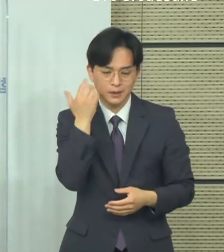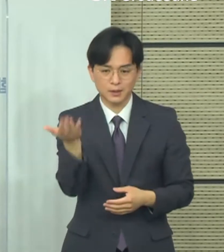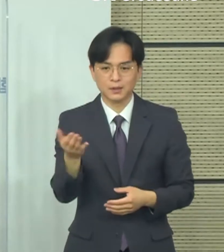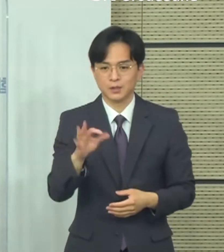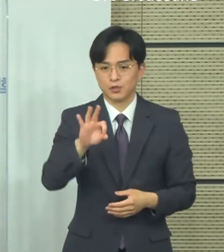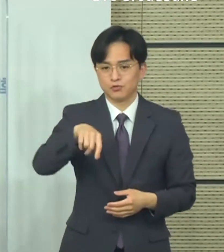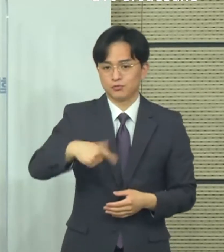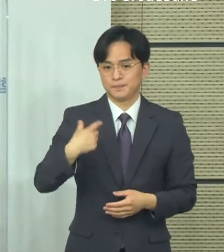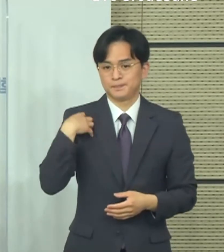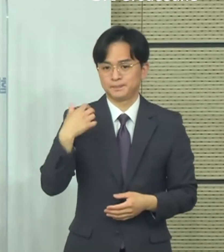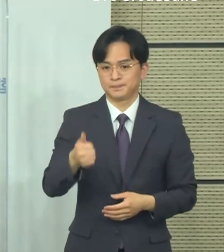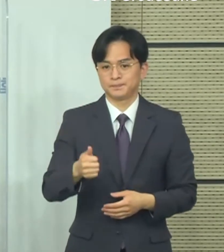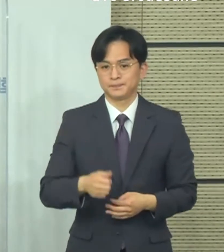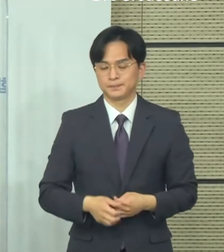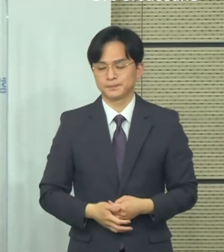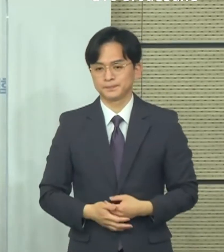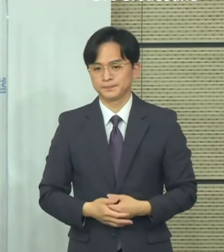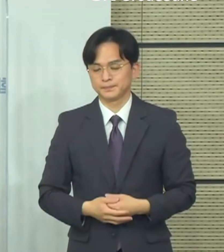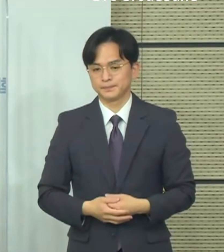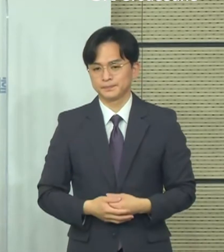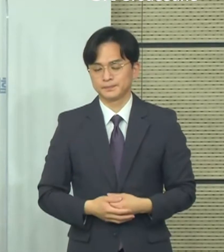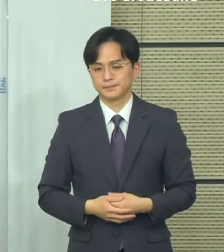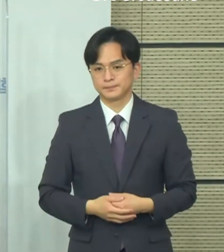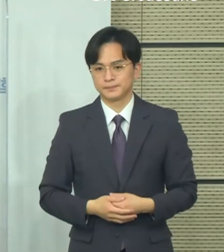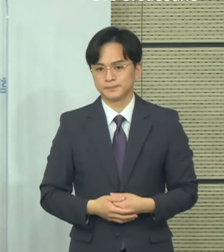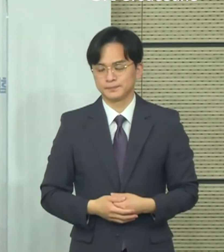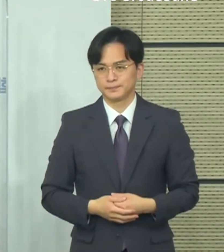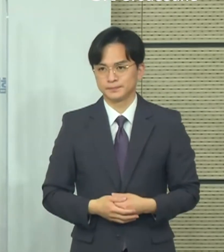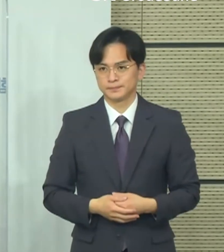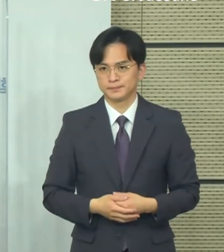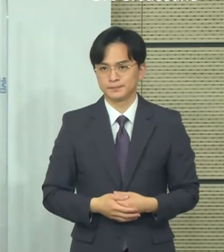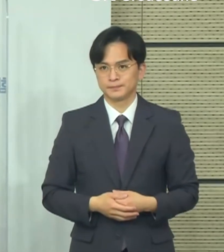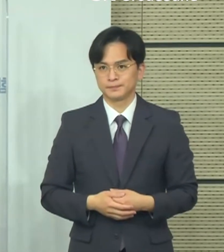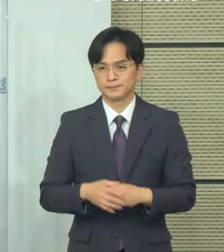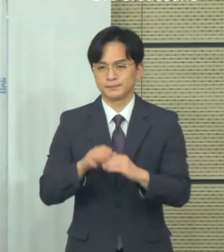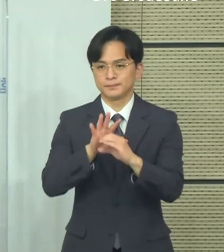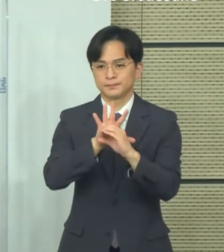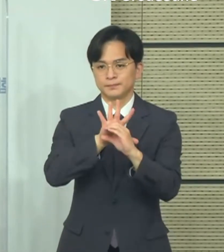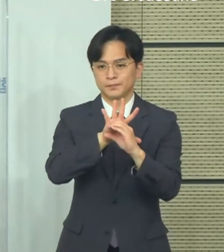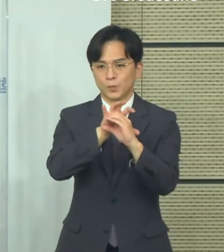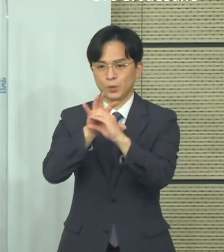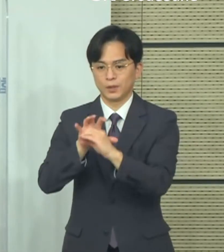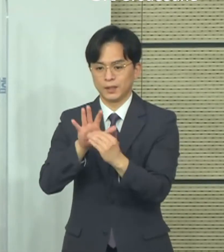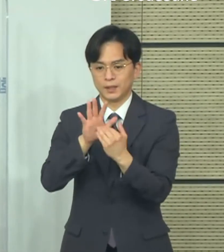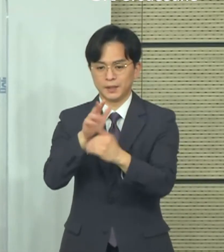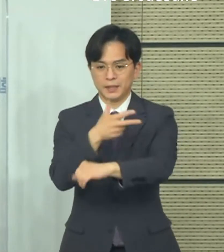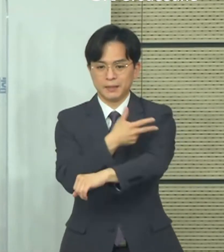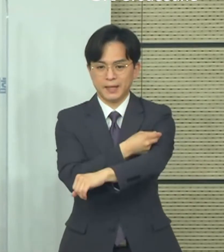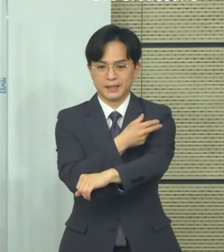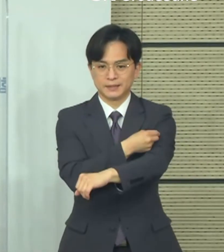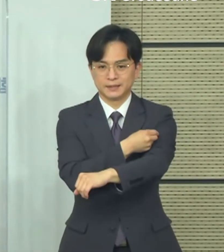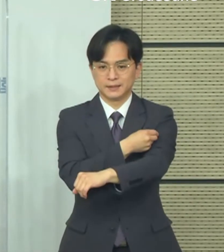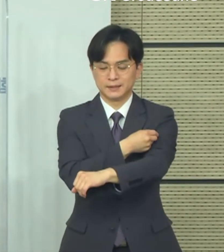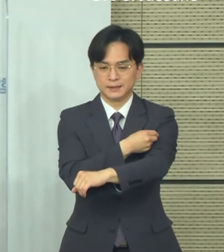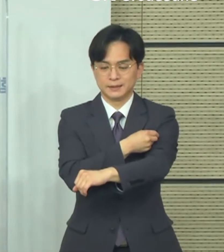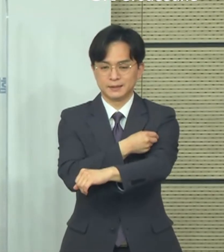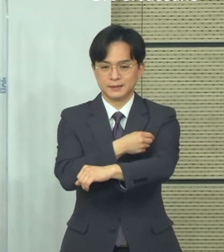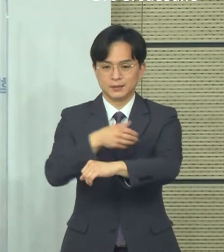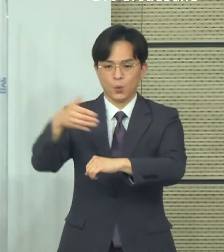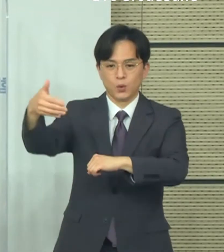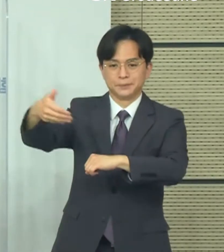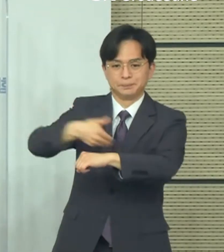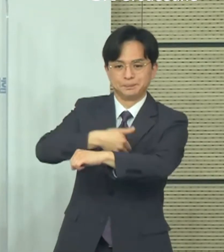가장 불확실한 측면이 백신 공급 부분인데요. 그 부분과